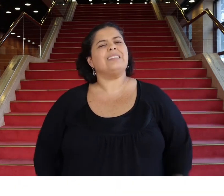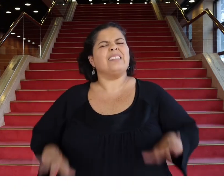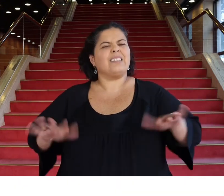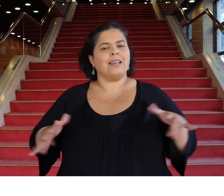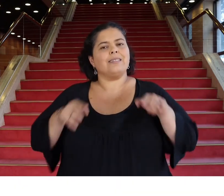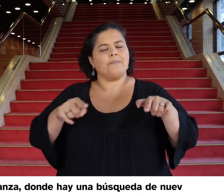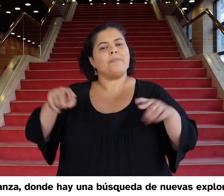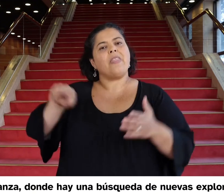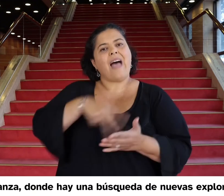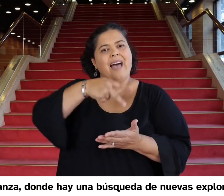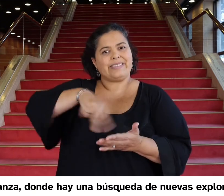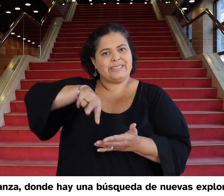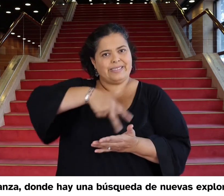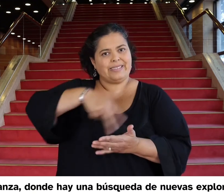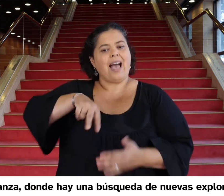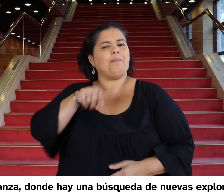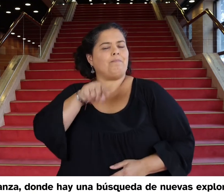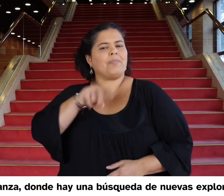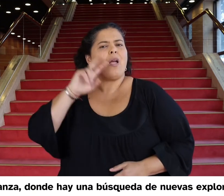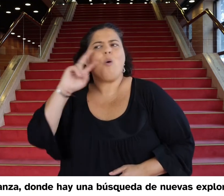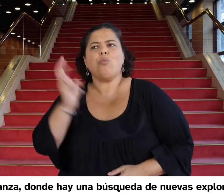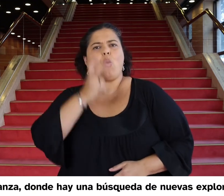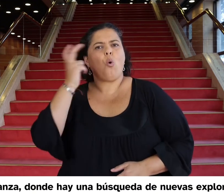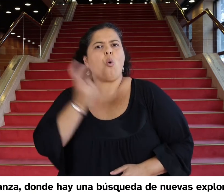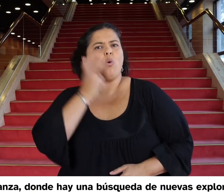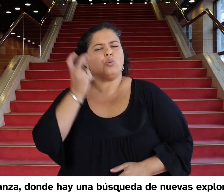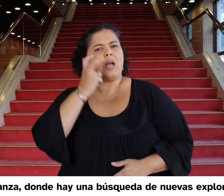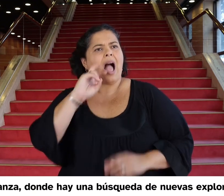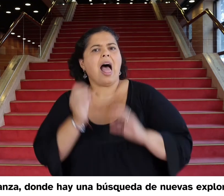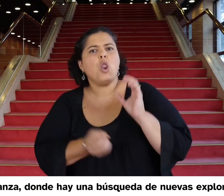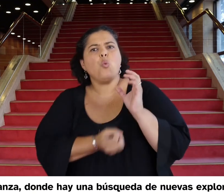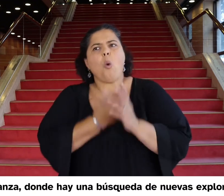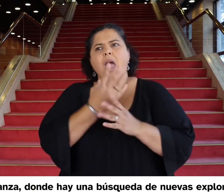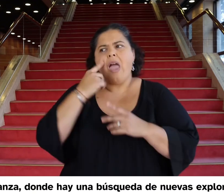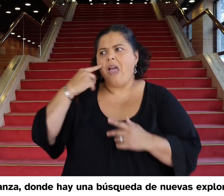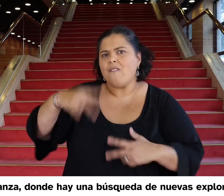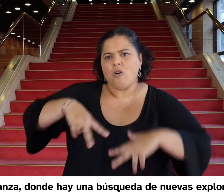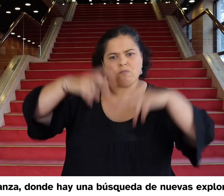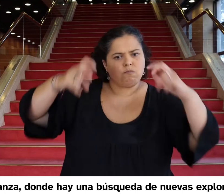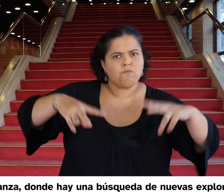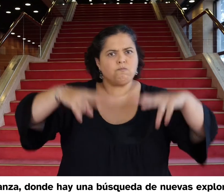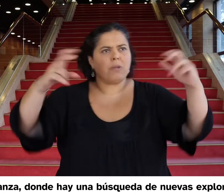Obra de danza donde hay una búsqueda de nuevas exploraciones con mentes y cuerpos diversos.